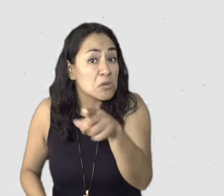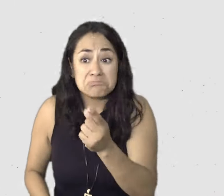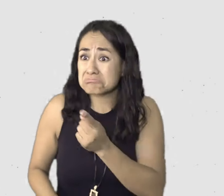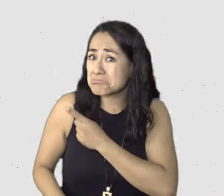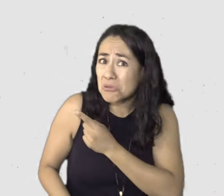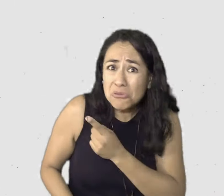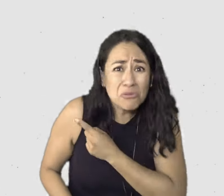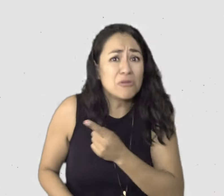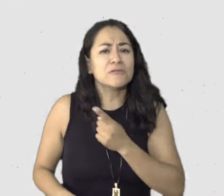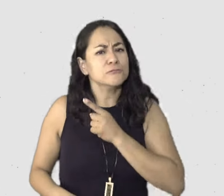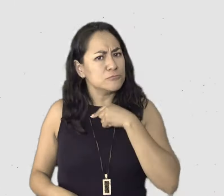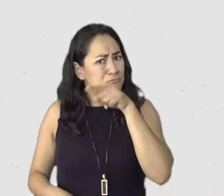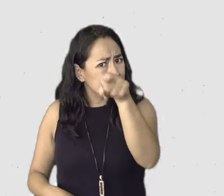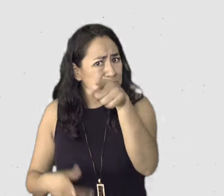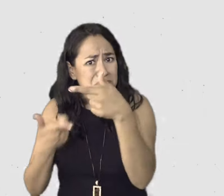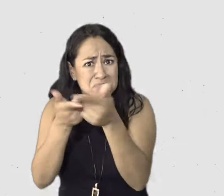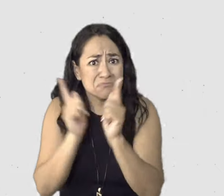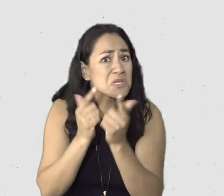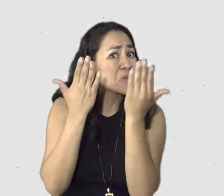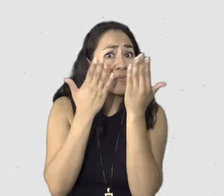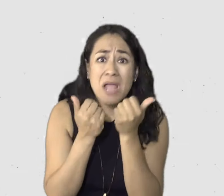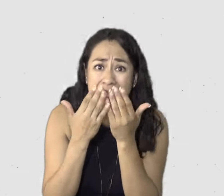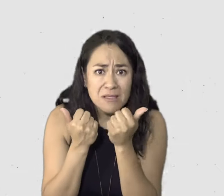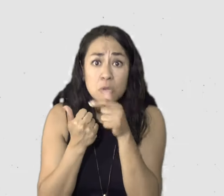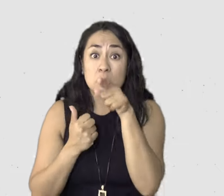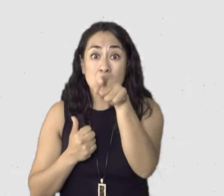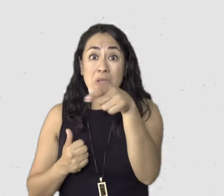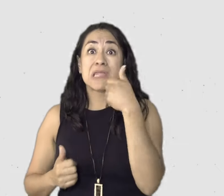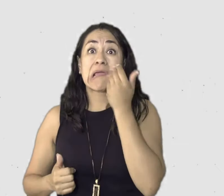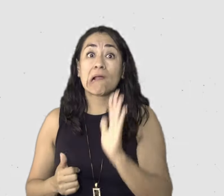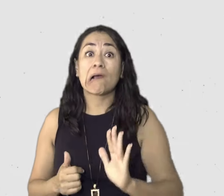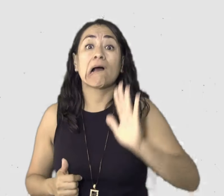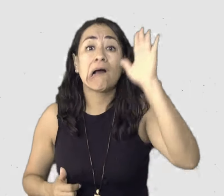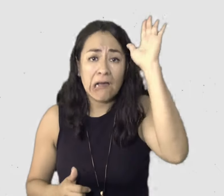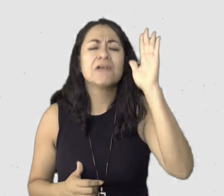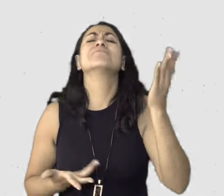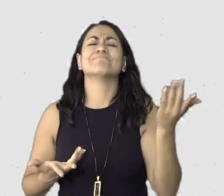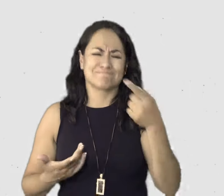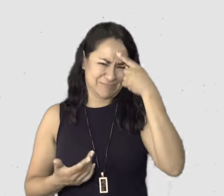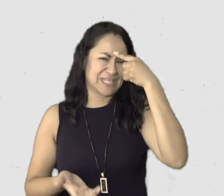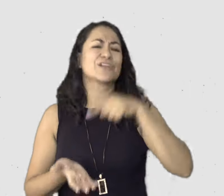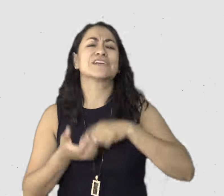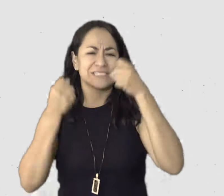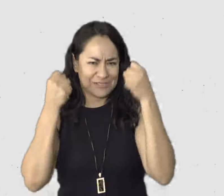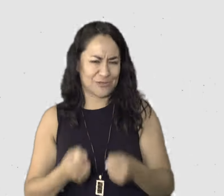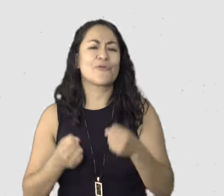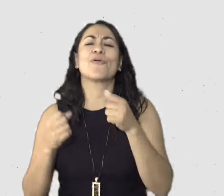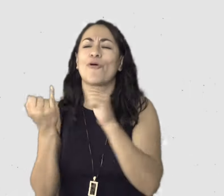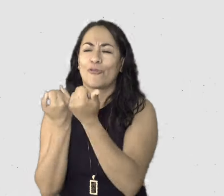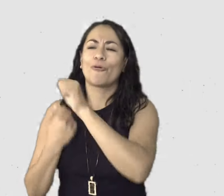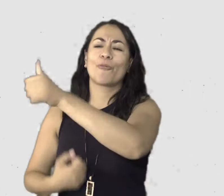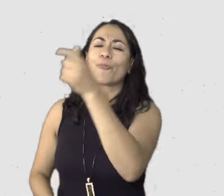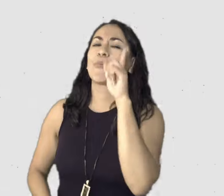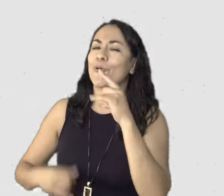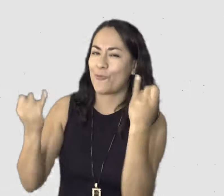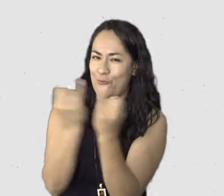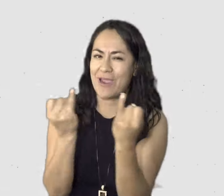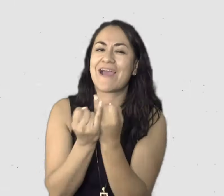tribu, alza la mano, y te aseguro que hay alrededor de ti y varias mamás que se sienten igual que tú. Muchas gracias.